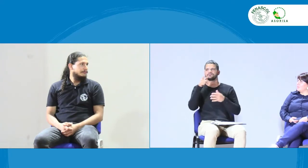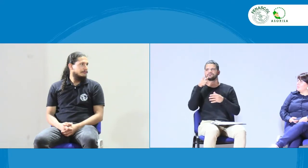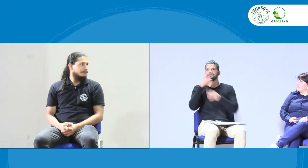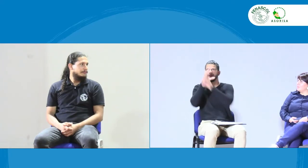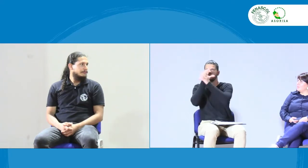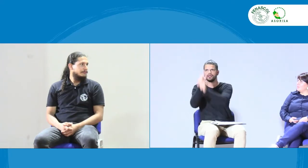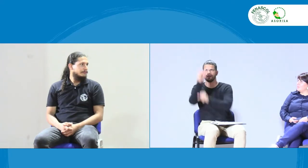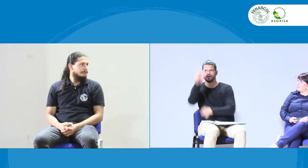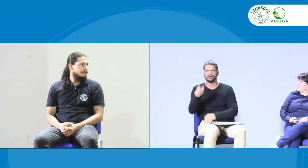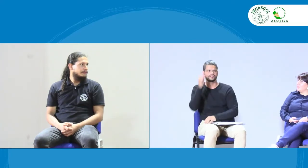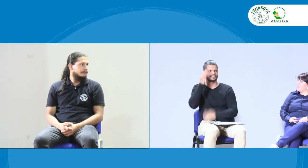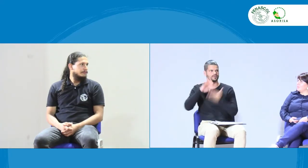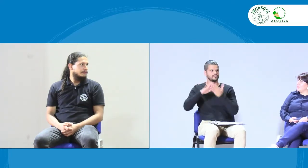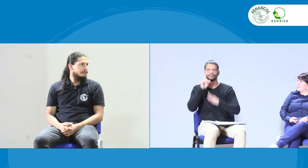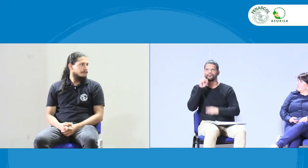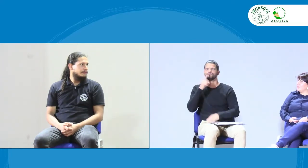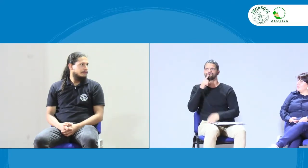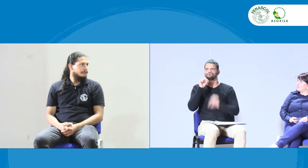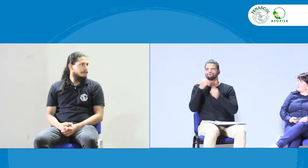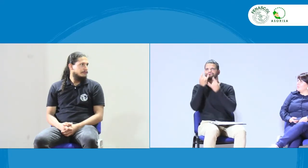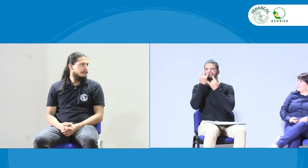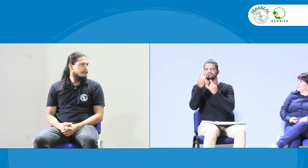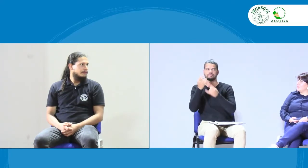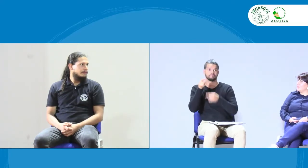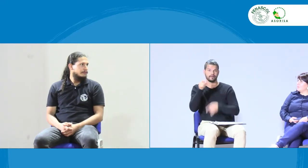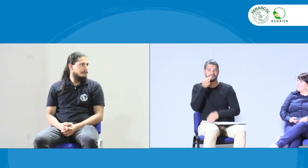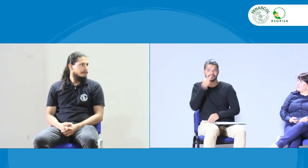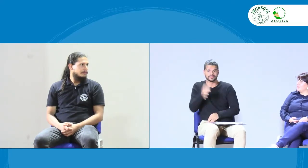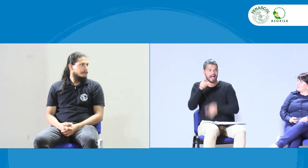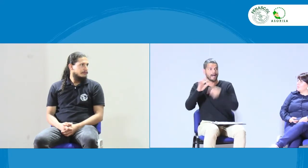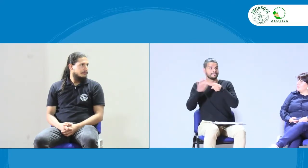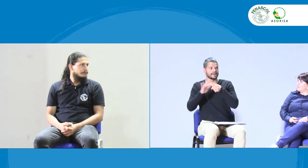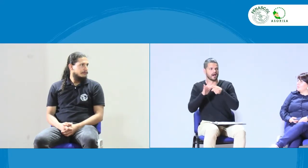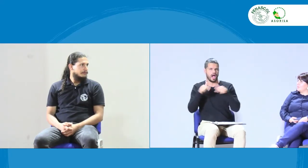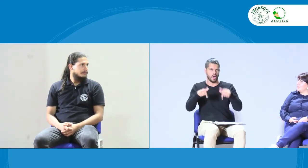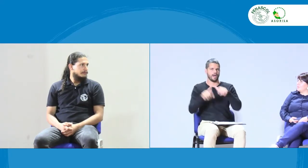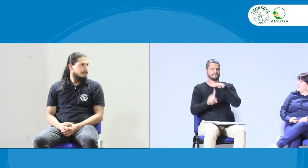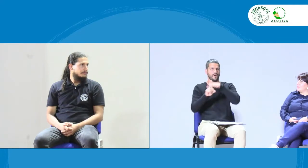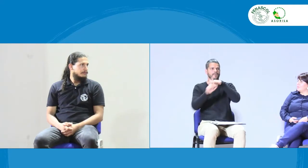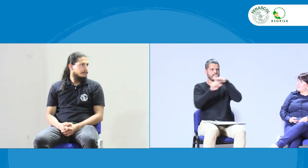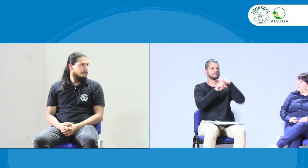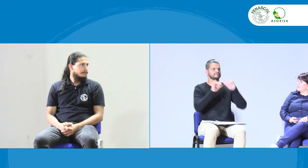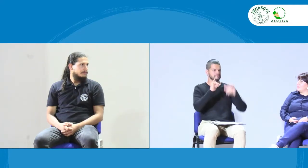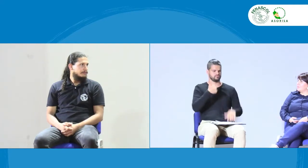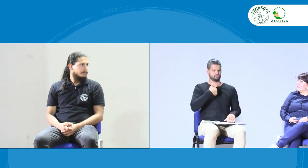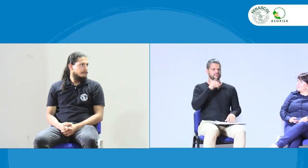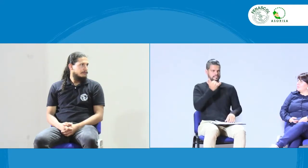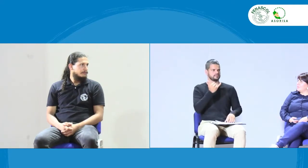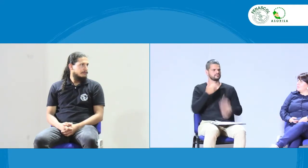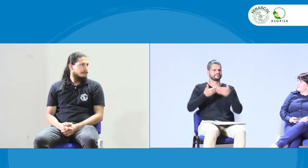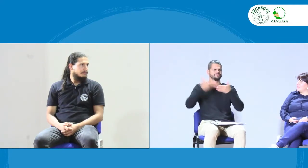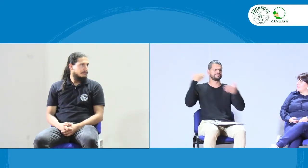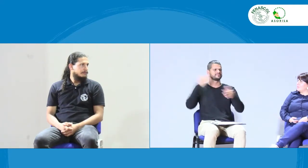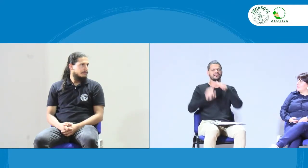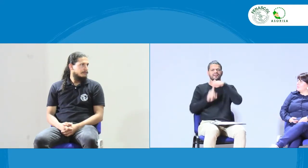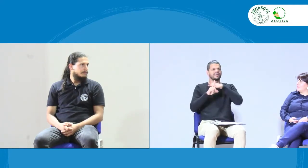También recuerdo que se hablaba sobre, que a veces se reconoce mucho a las personas oyentes, pero en la